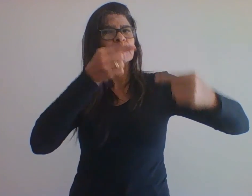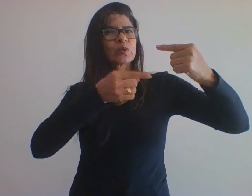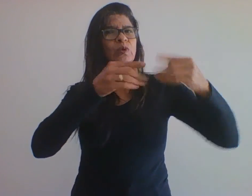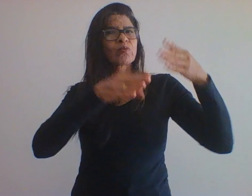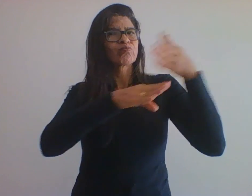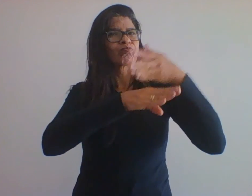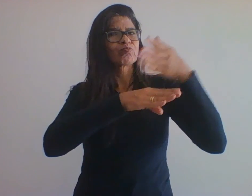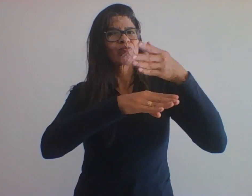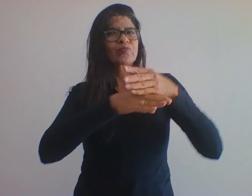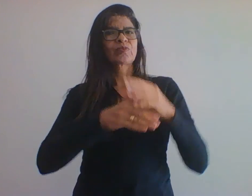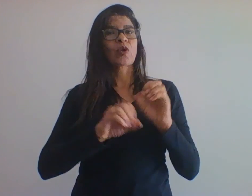e bons estudos.